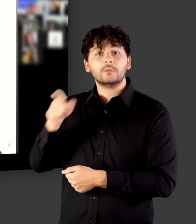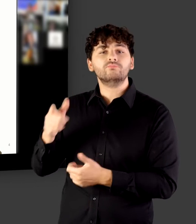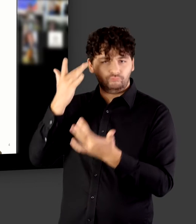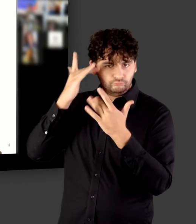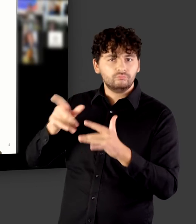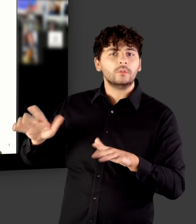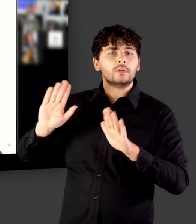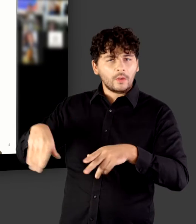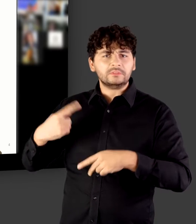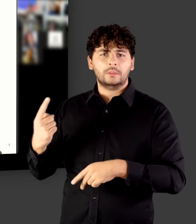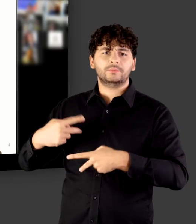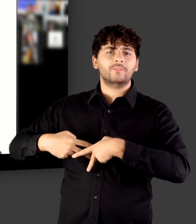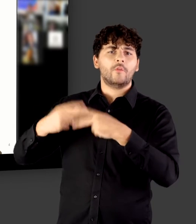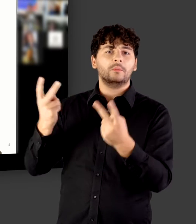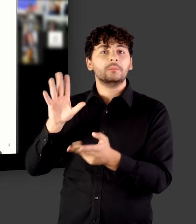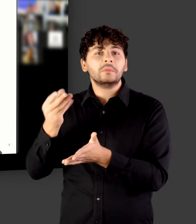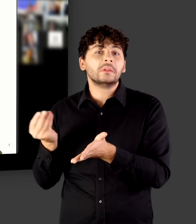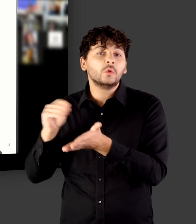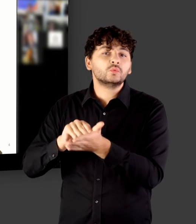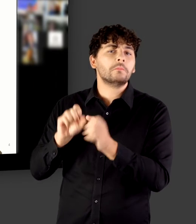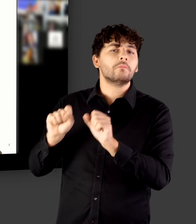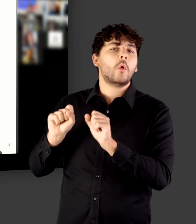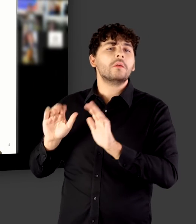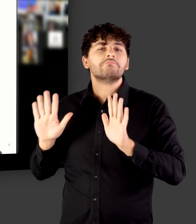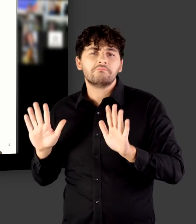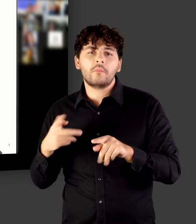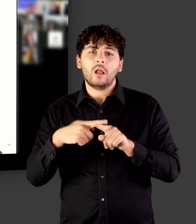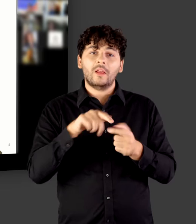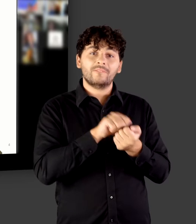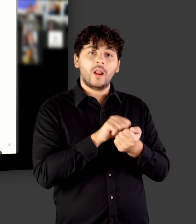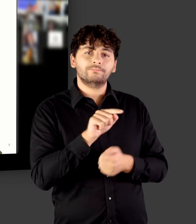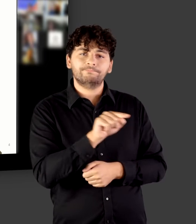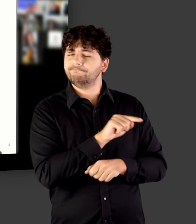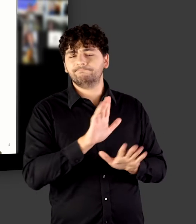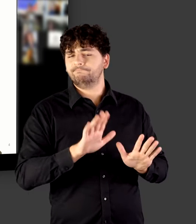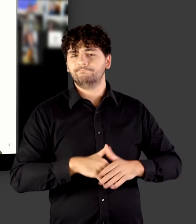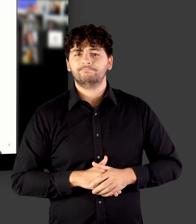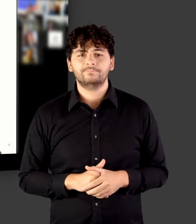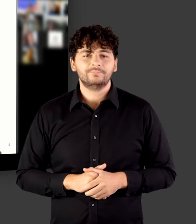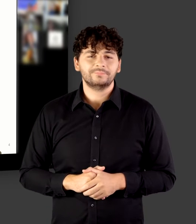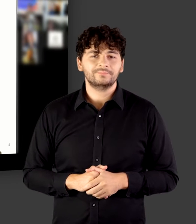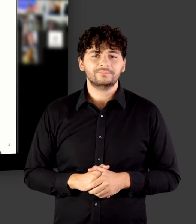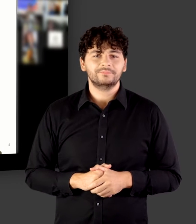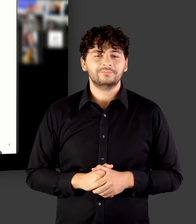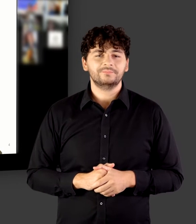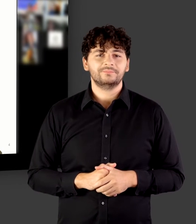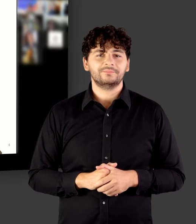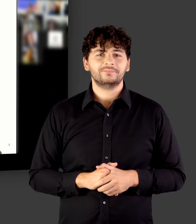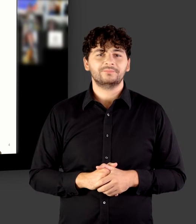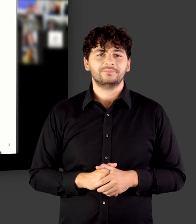publizierte Version, dann zum Hochladen auf einem Dokumentenserver. Ja, und jetzt fangen Sie